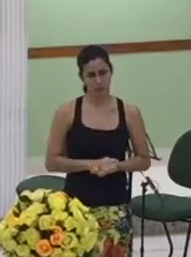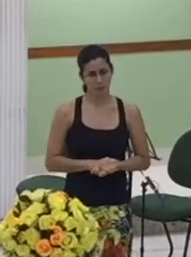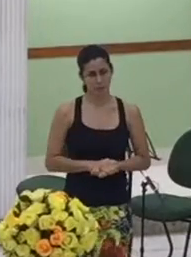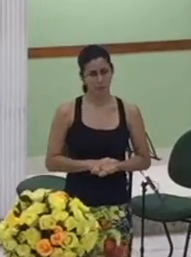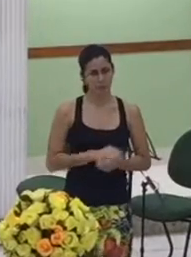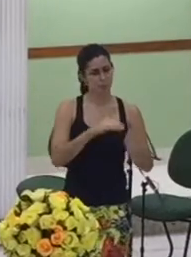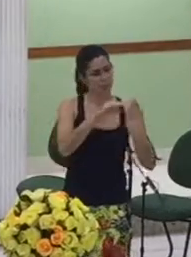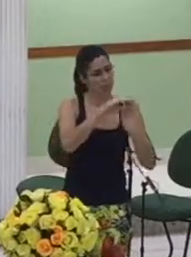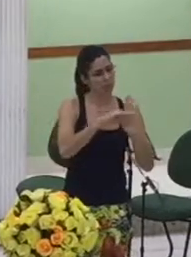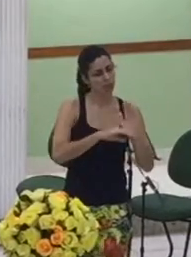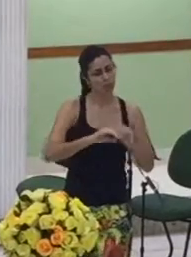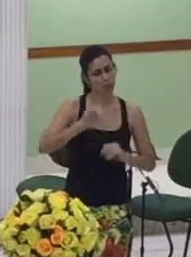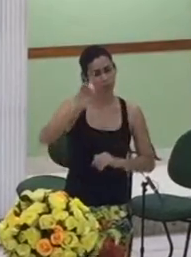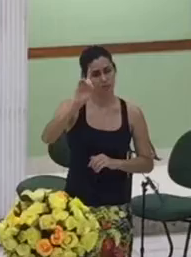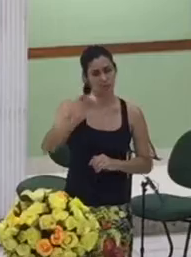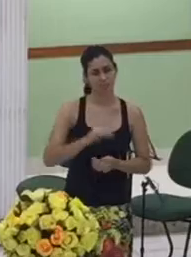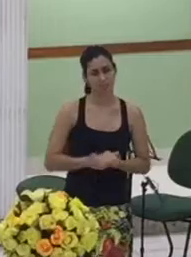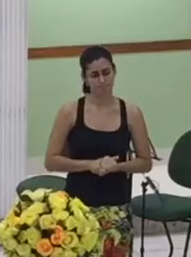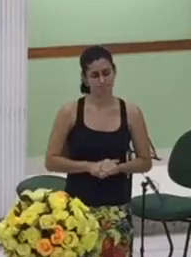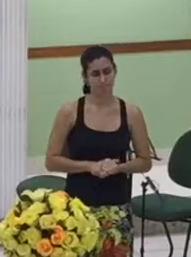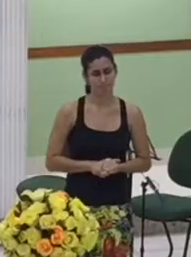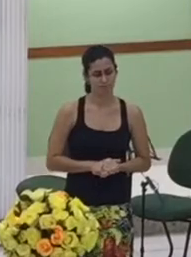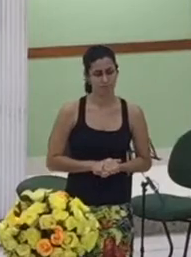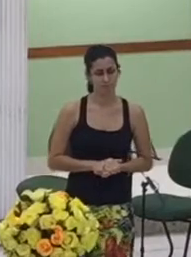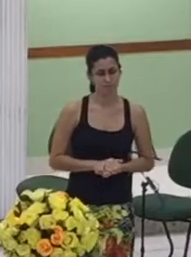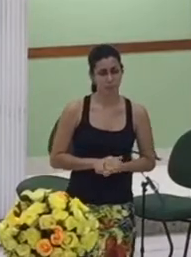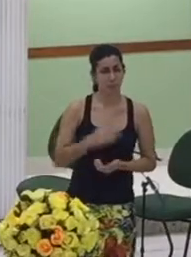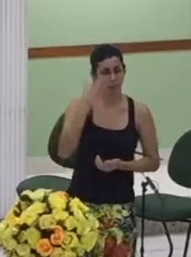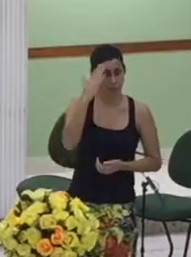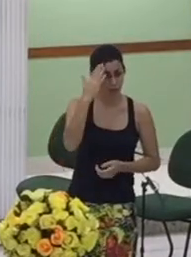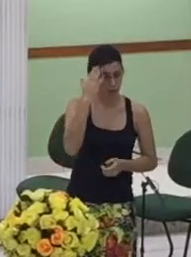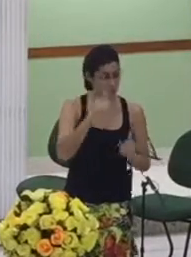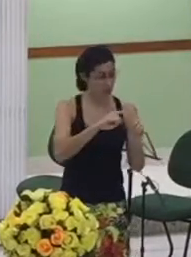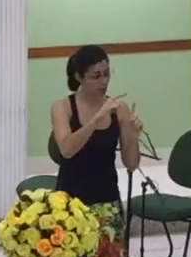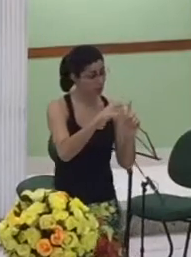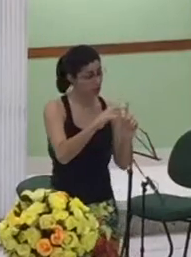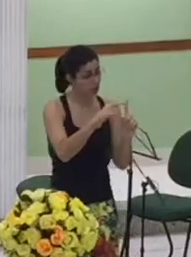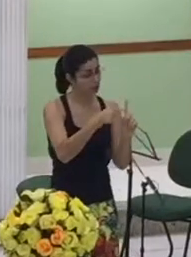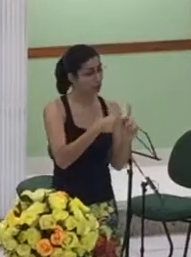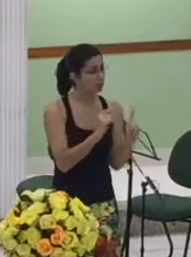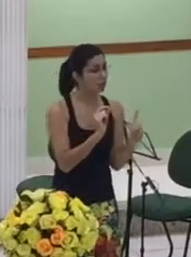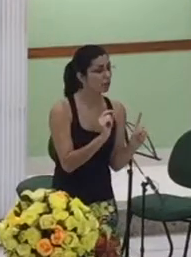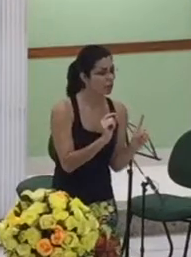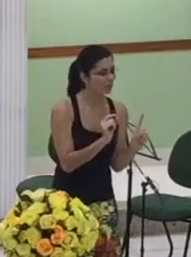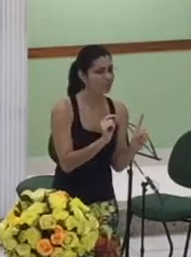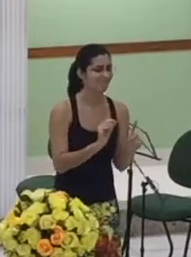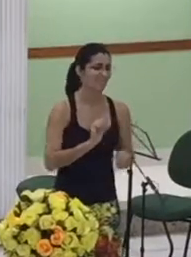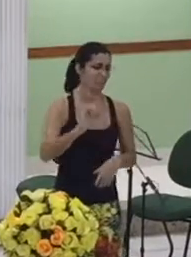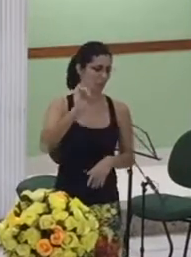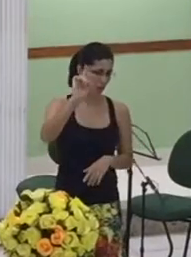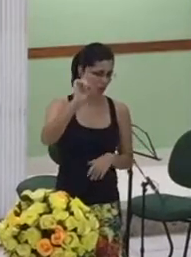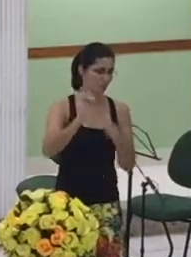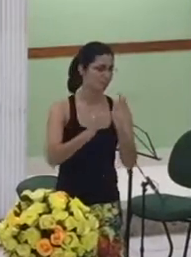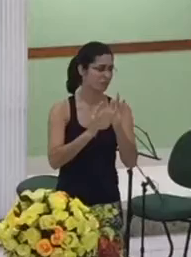sabendo que o que ela gerava era de Deus mas ela assume o risco e se submete ao Senhor